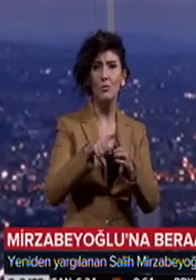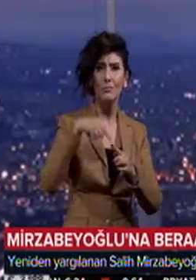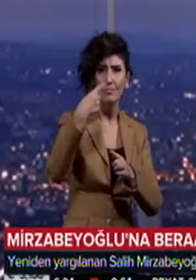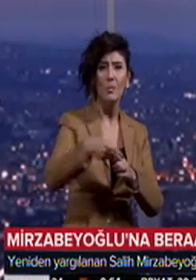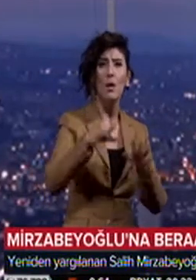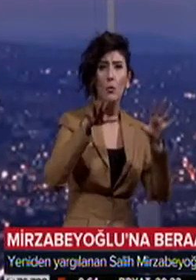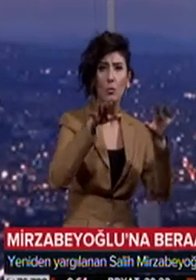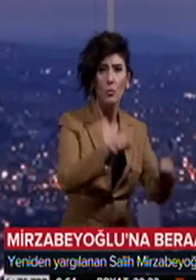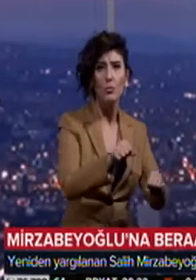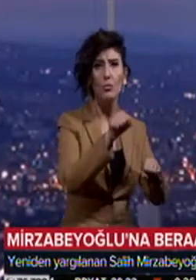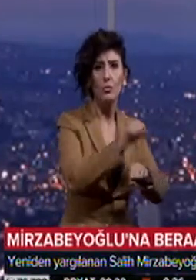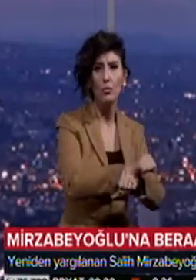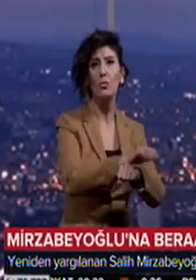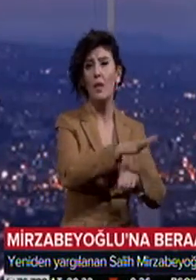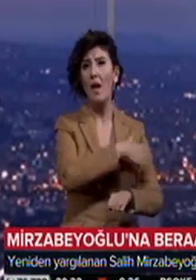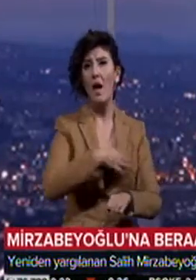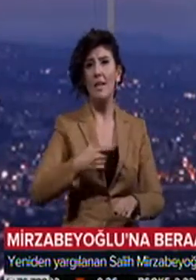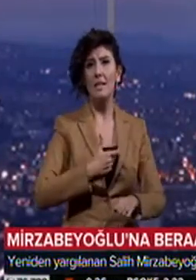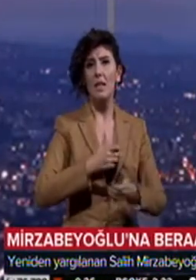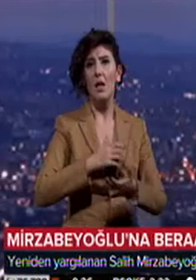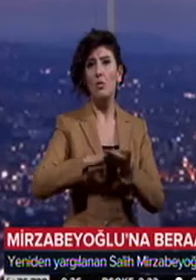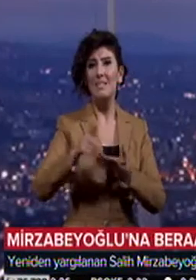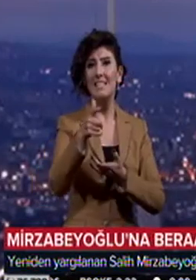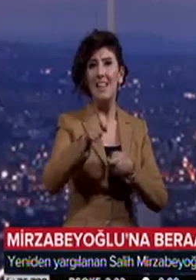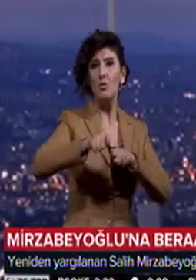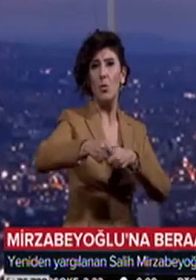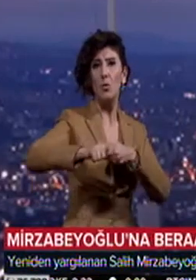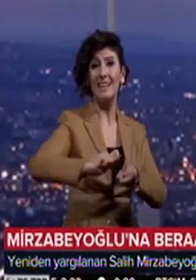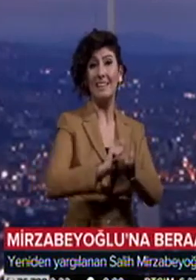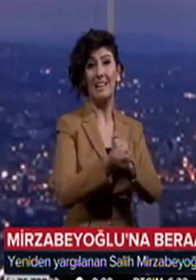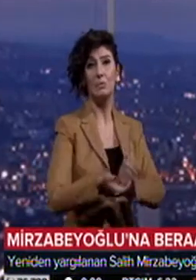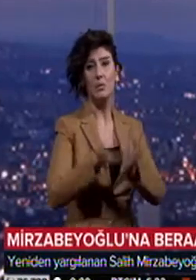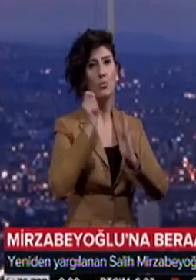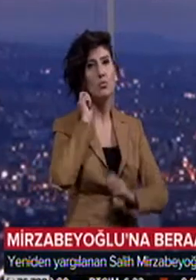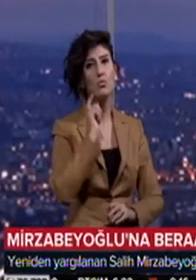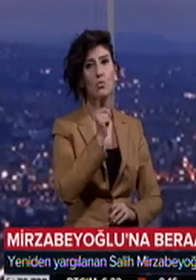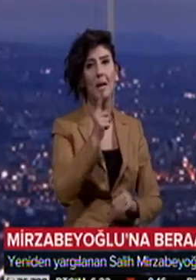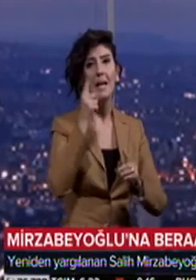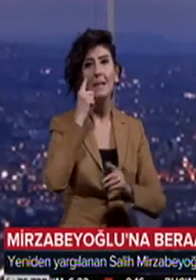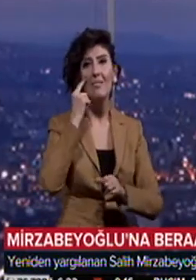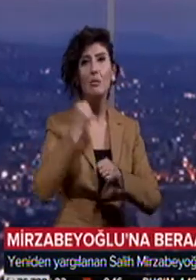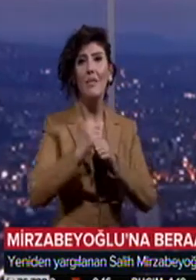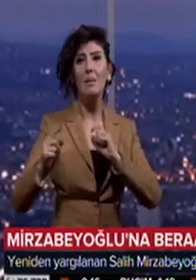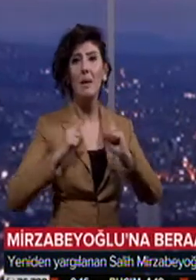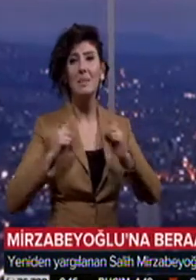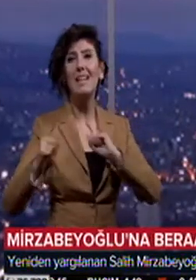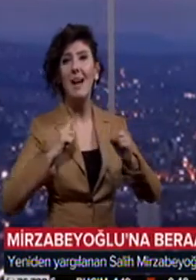Salih Mirza Beyoğlu, anayasal düzeni silah soruyla değiştirmeye kalkışmak suçlamasıyla devlet güvenliği mahkemesinde